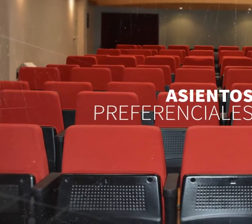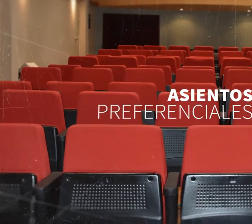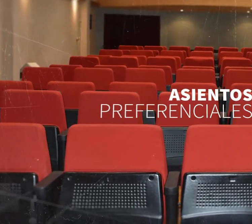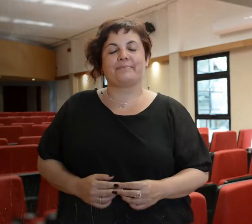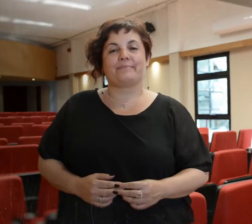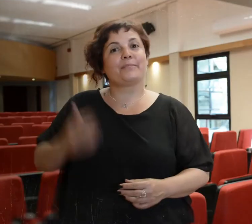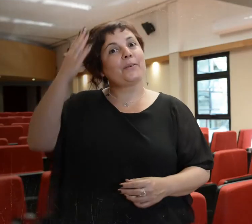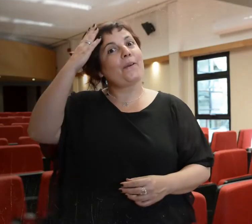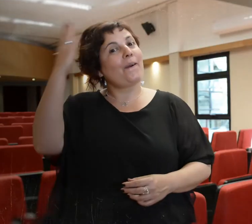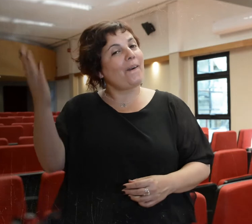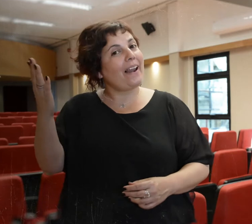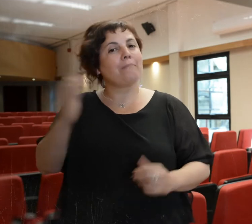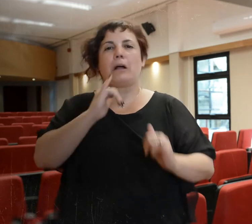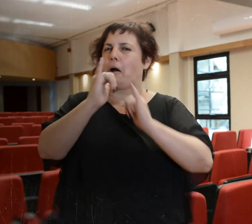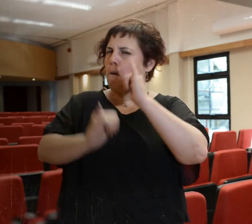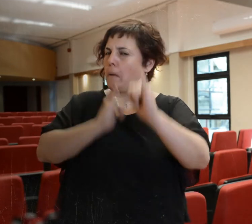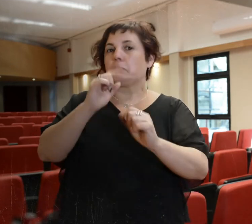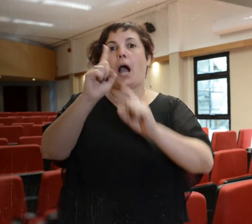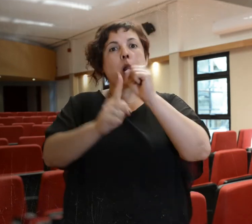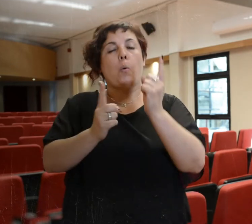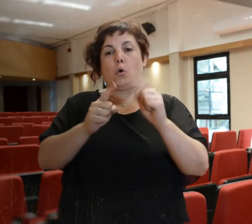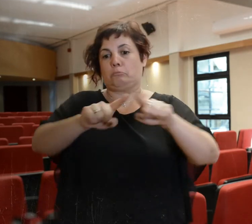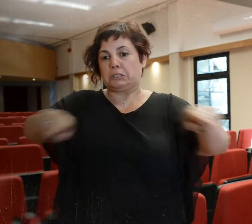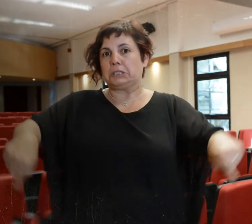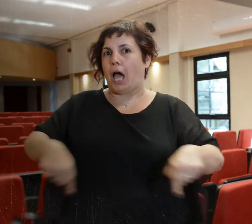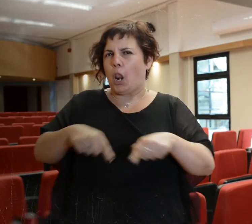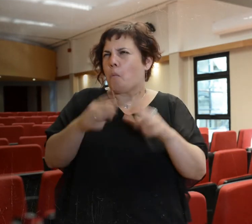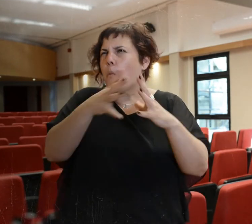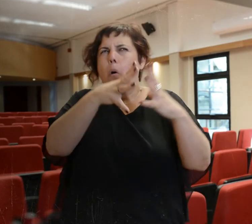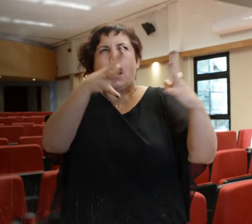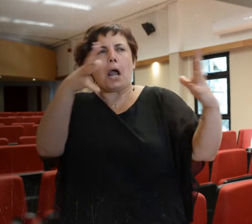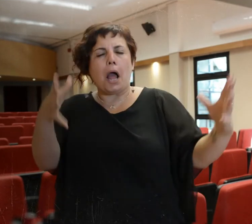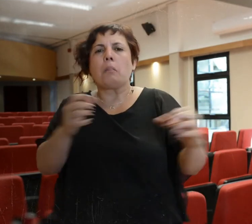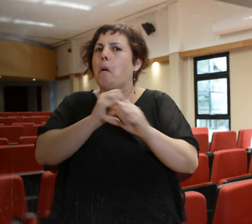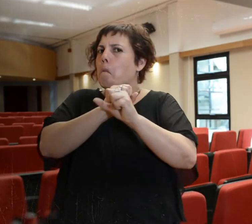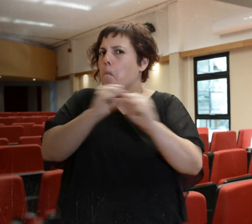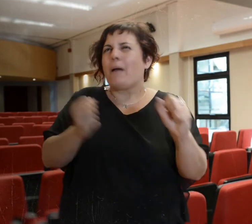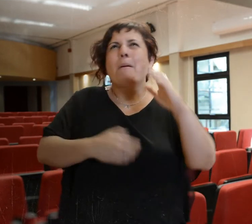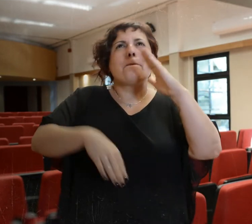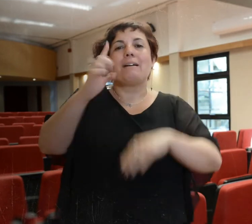Hola, te cuento que algunos salones de la facultad son grandes y permiten alojar a más de 100 personas.